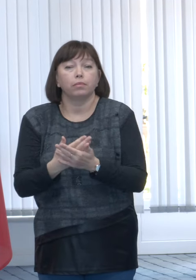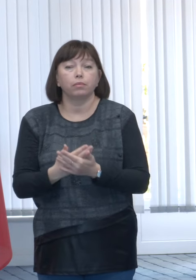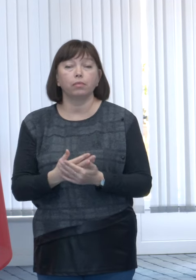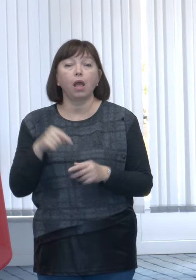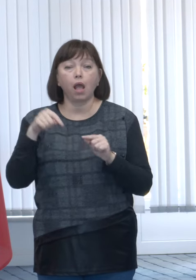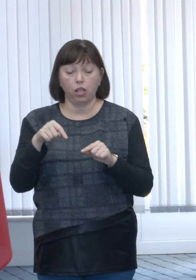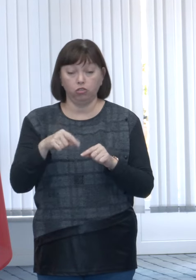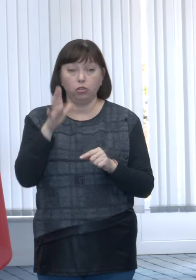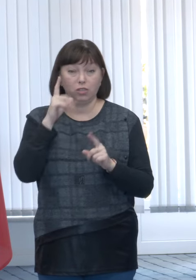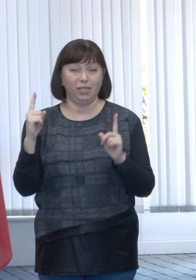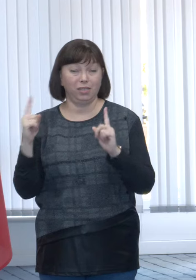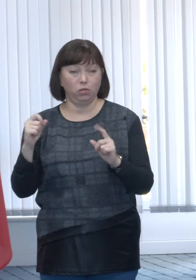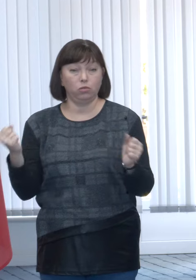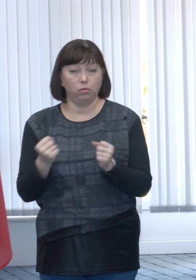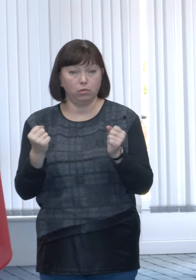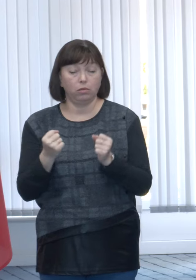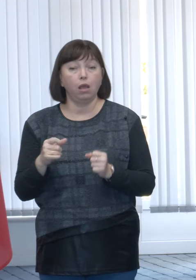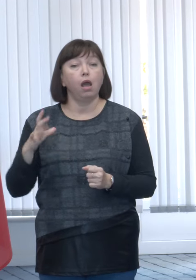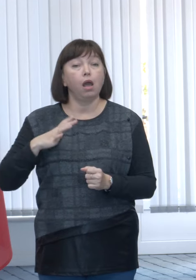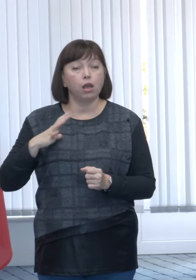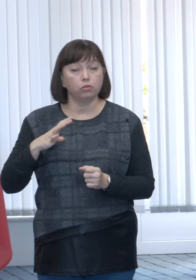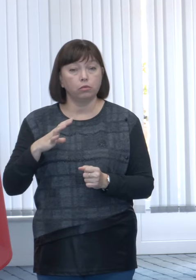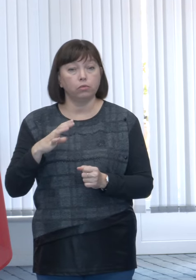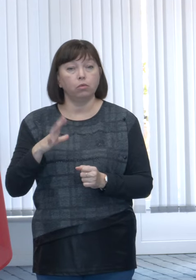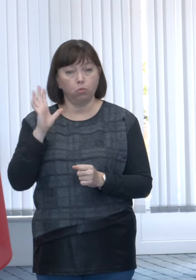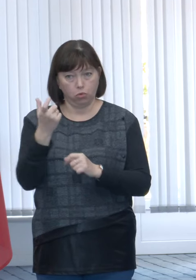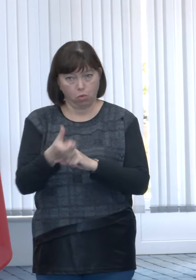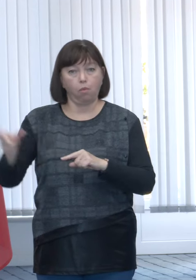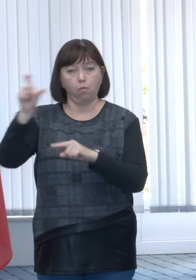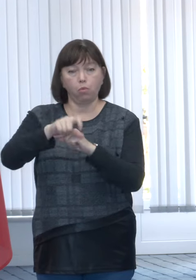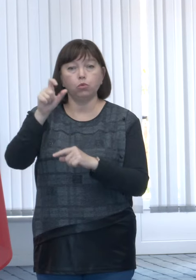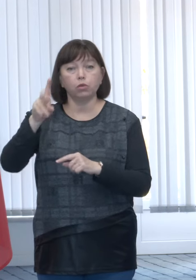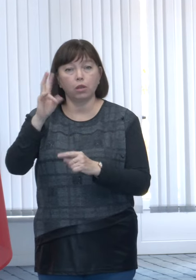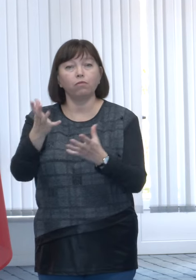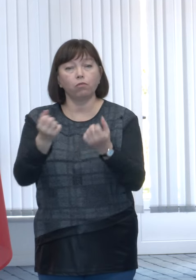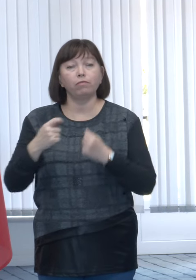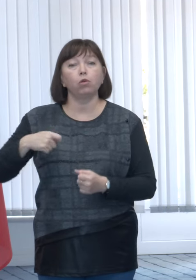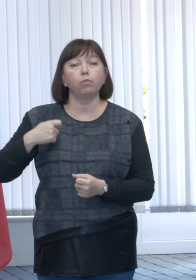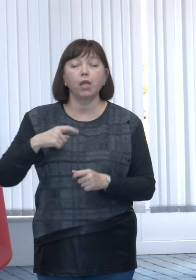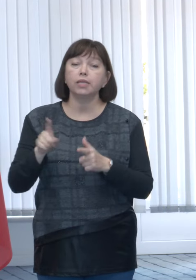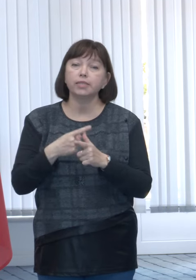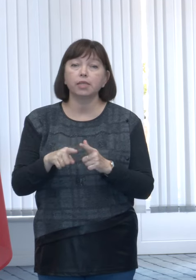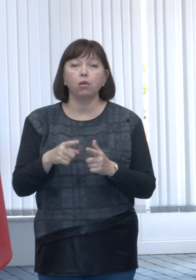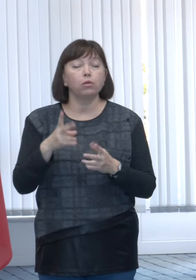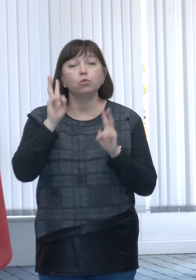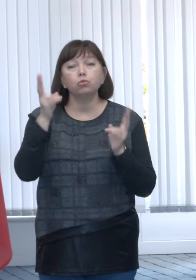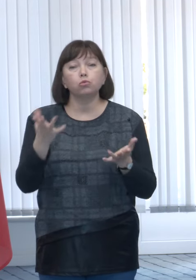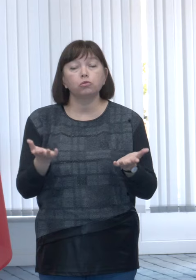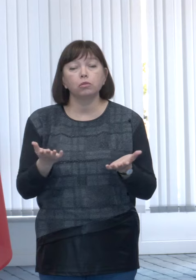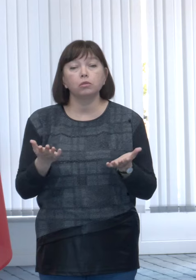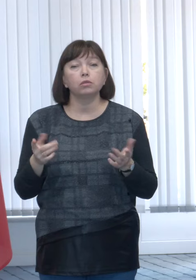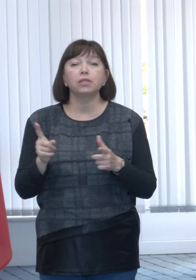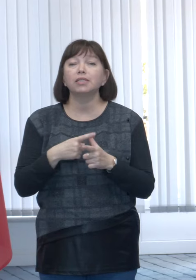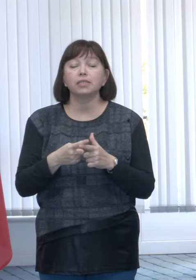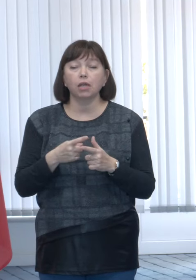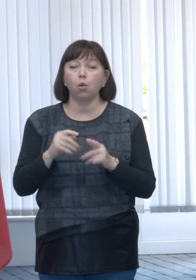acest sezon rece anului, așteptăm mai mult să nu am un careva beneficia de compensație sau încă nu știe, sau mai